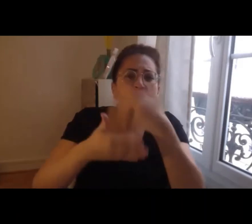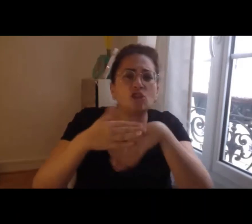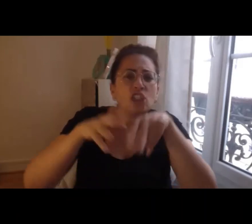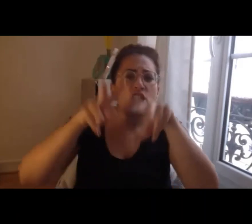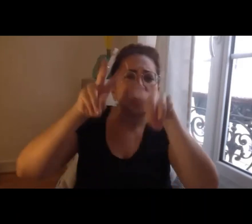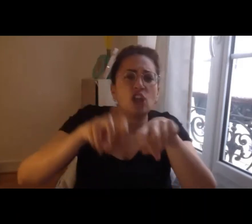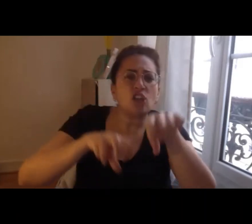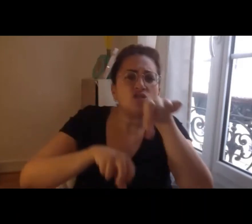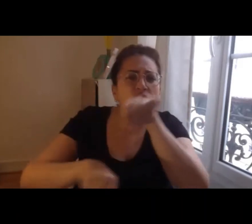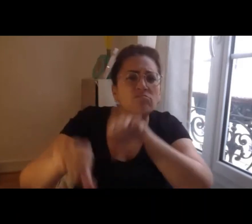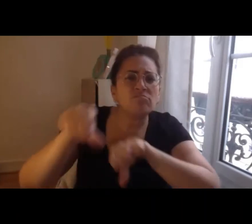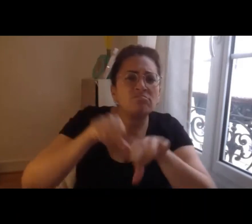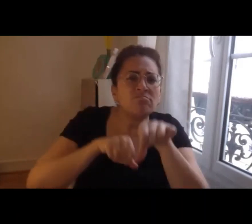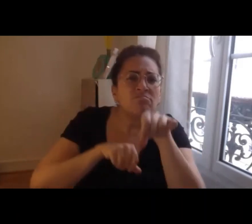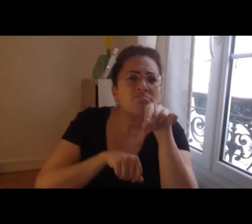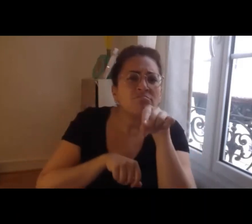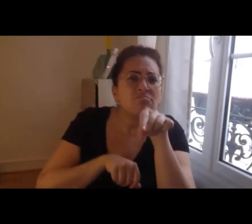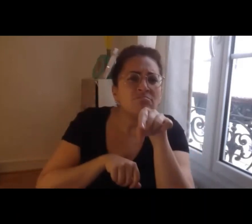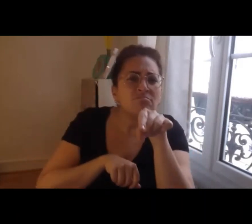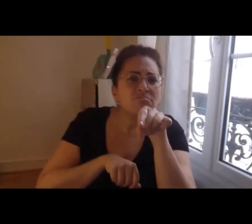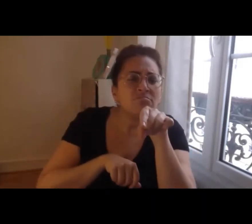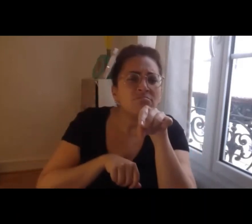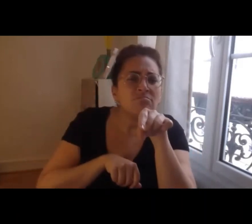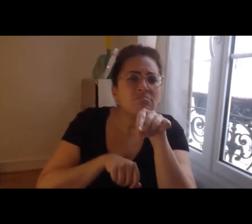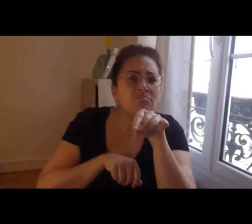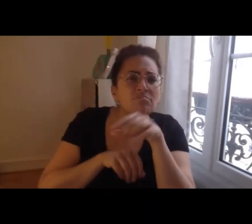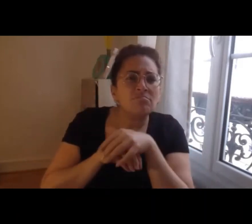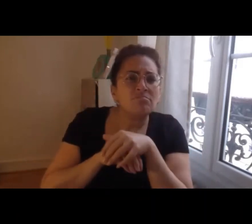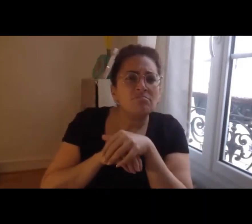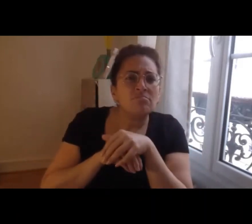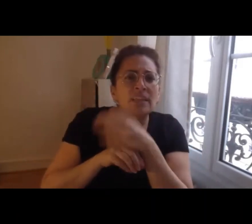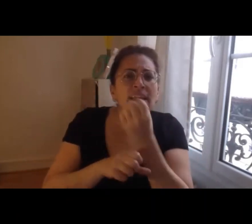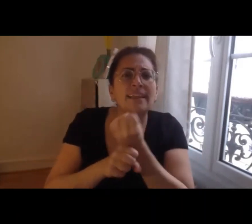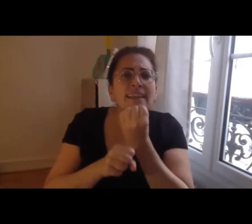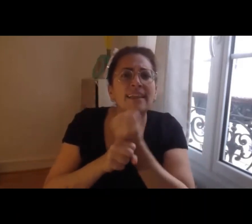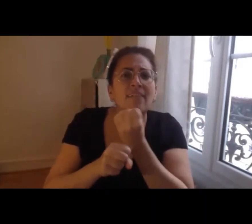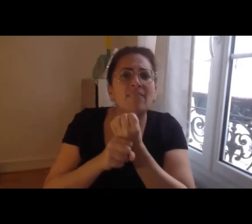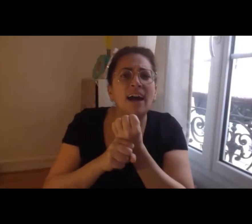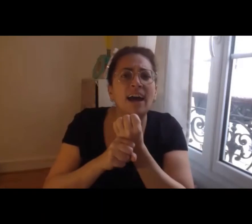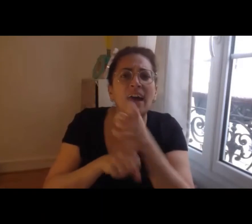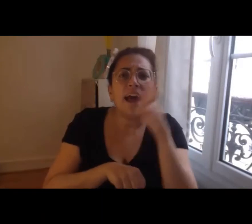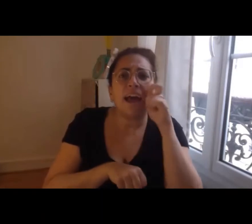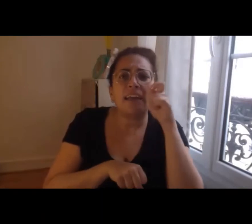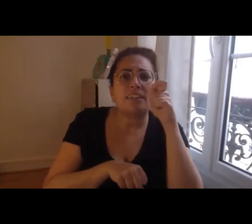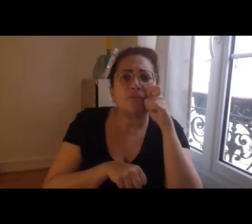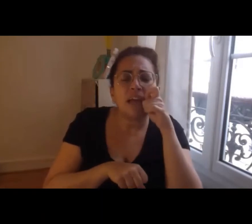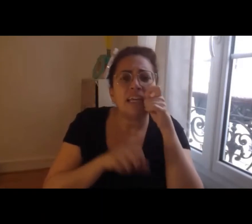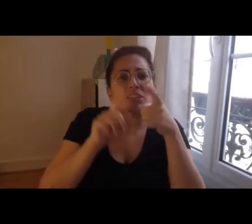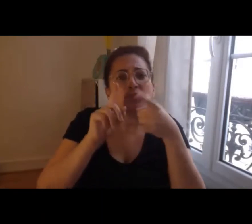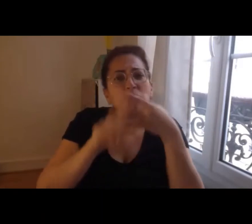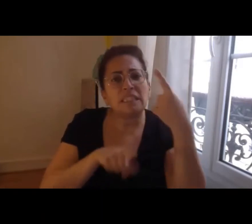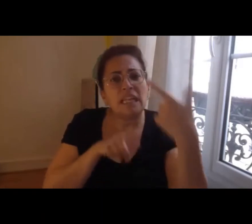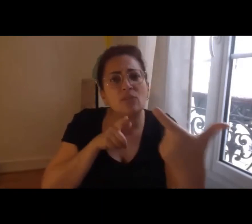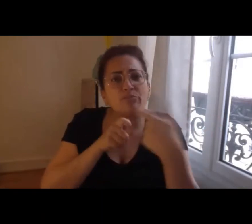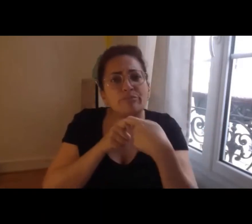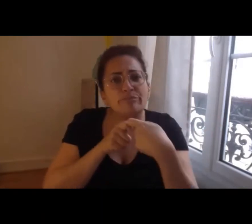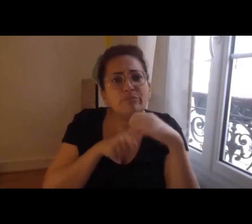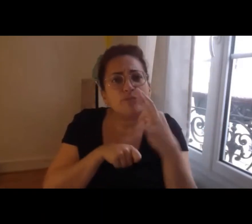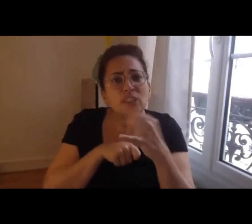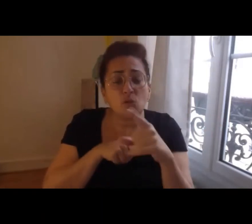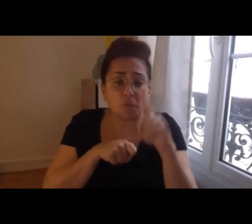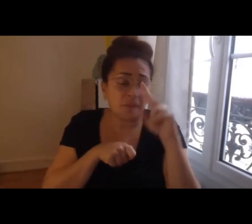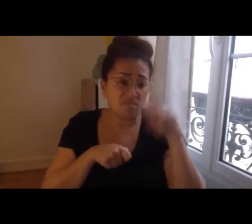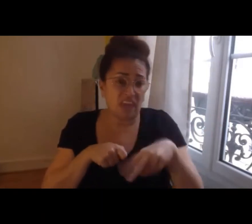dans lequel ils travaillent donc c'est de ce côté-là en fait assez ouvert